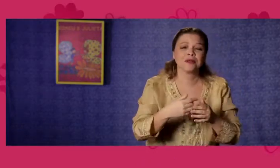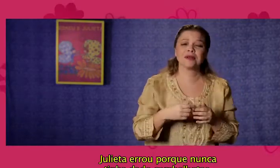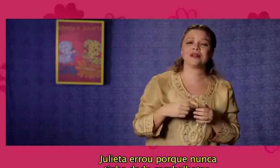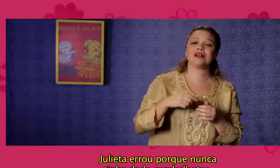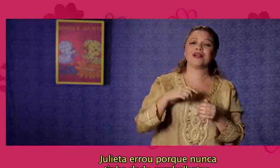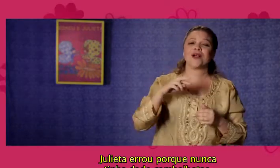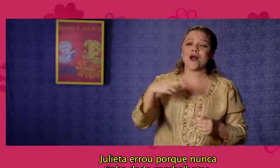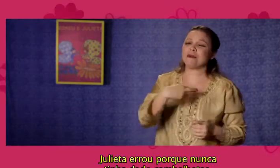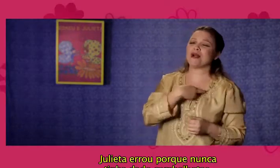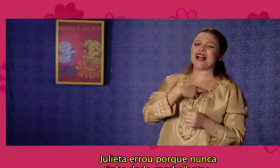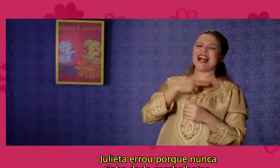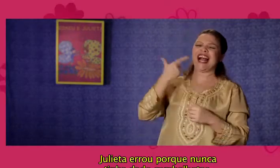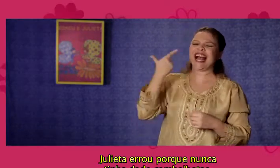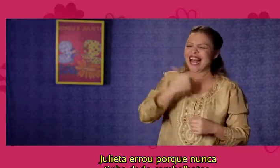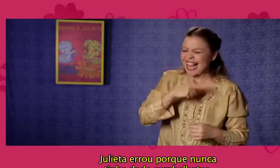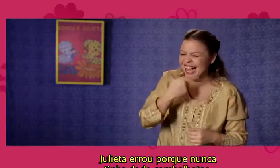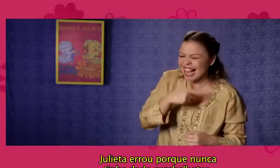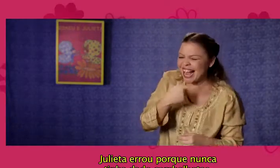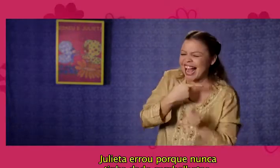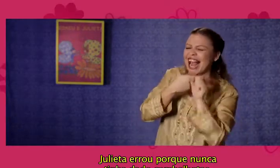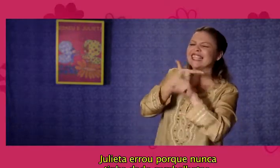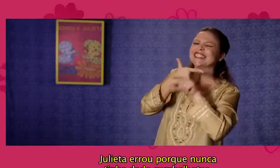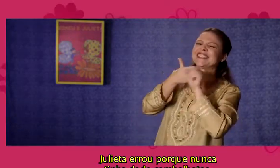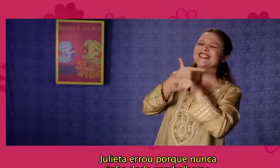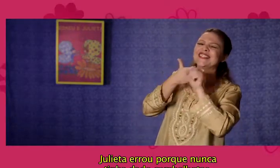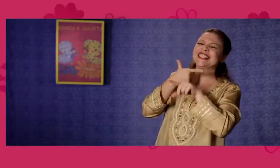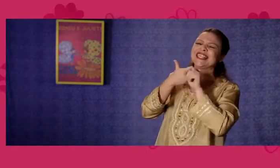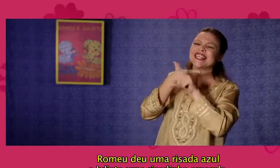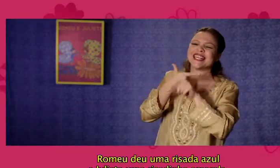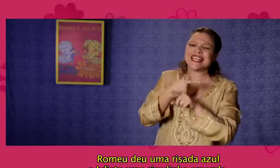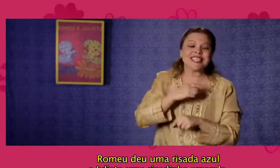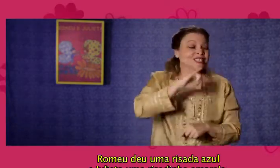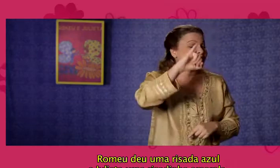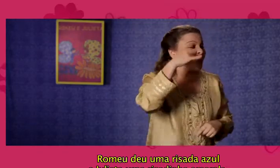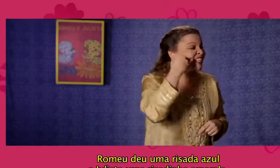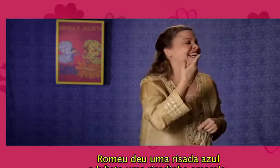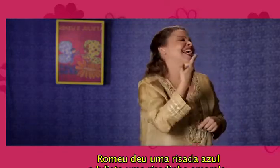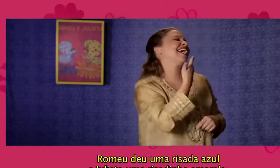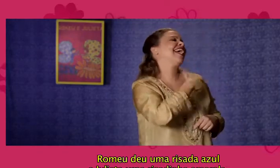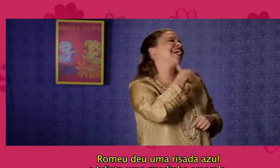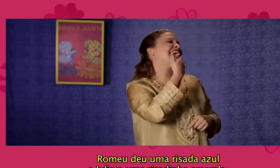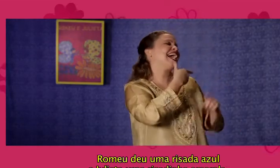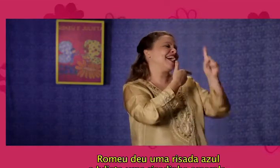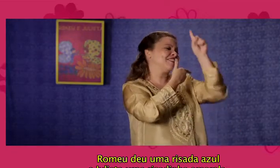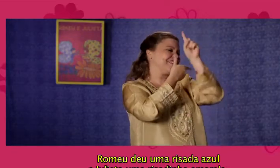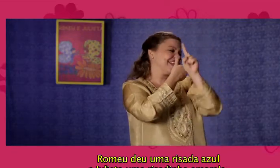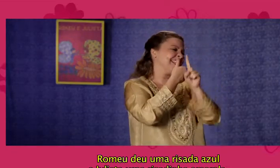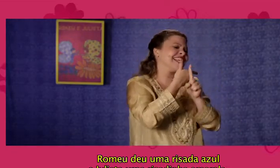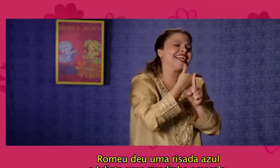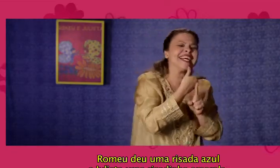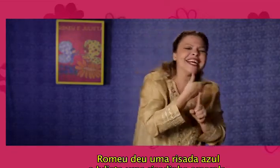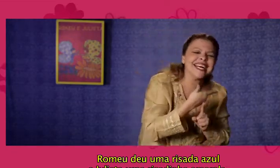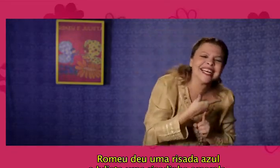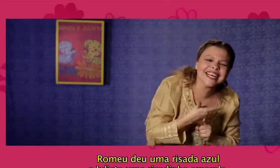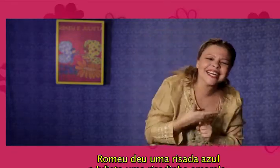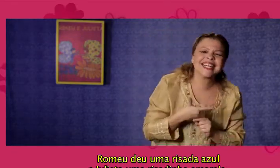Julieta errou porque nunca tinha dado cambalhotas. Romeu deu uma risada azul e Julieta uma risadinha